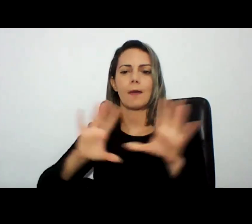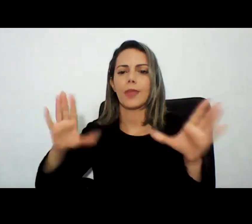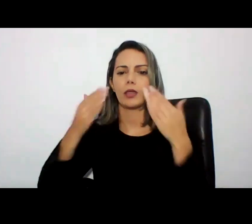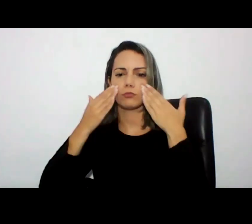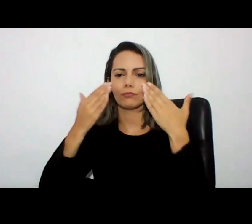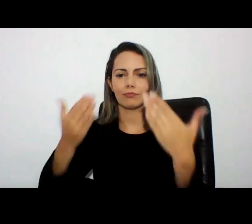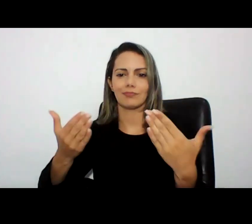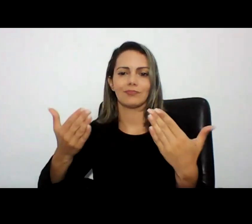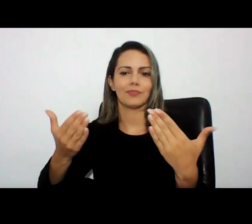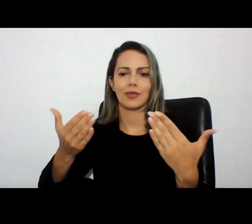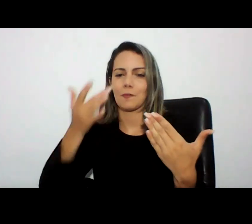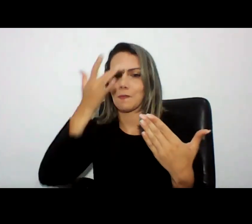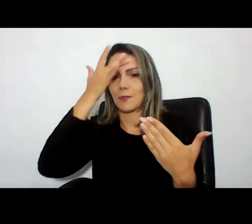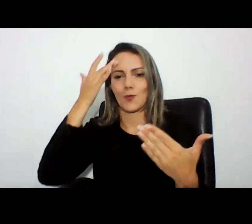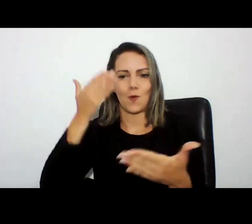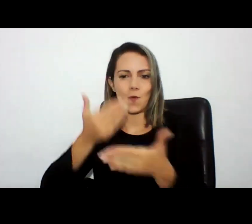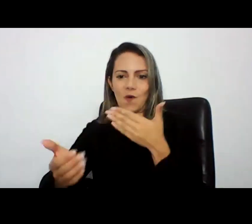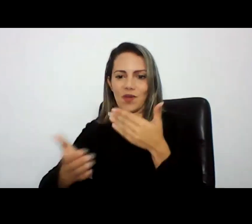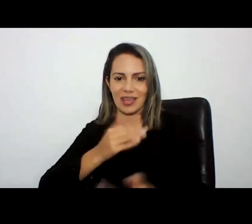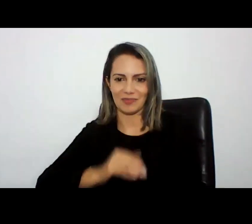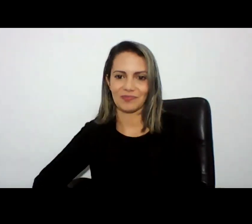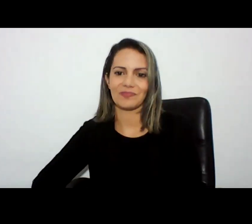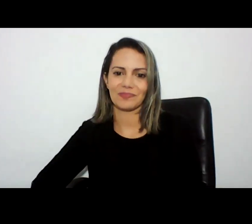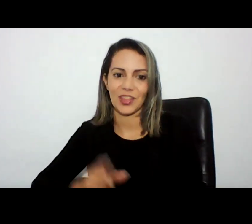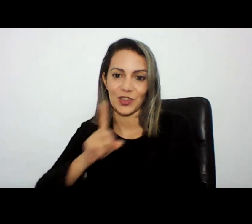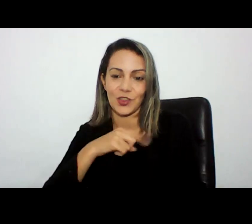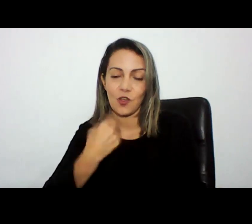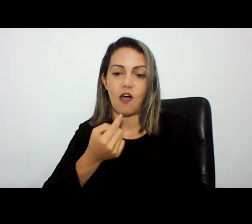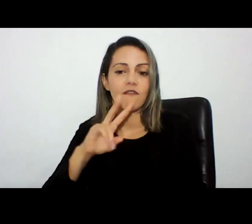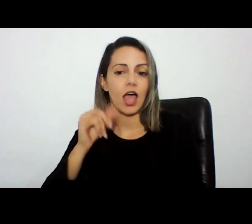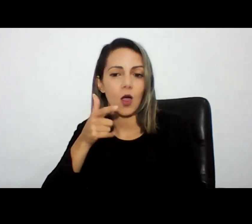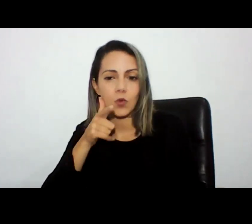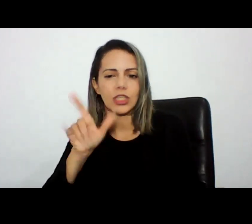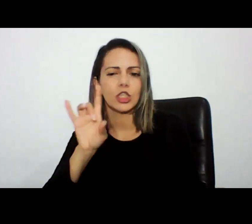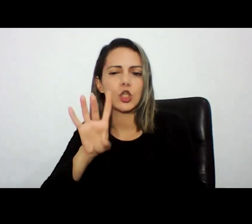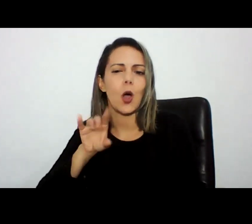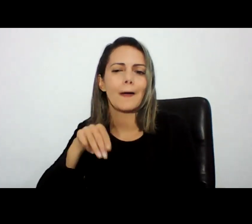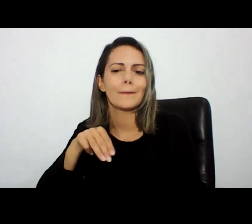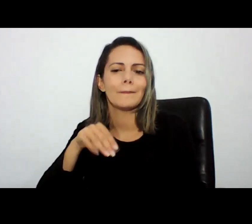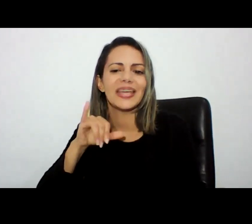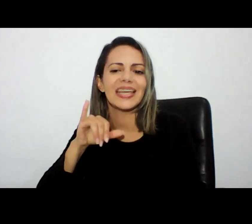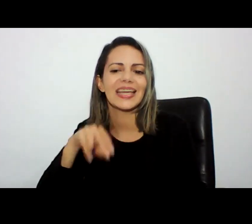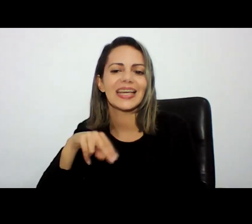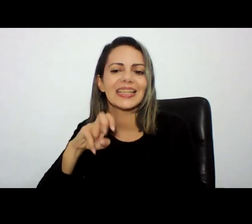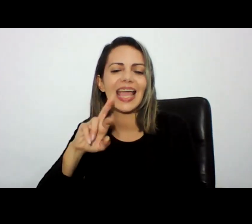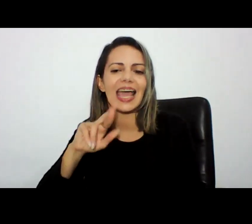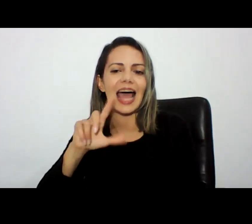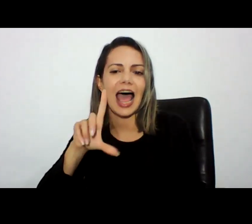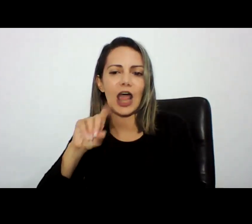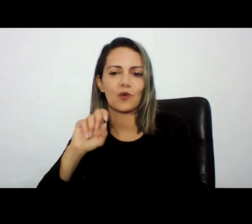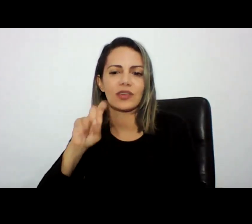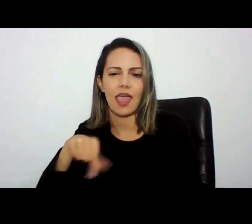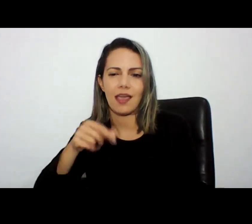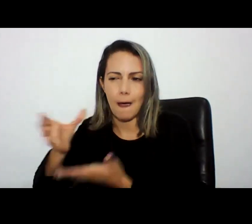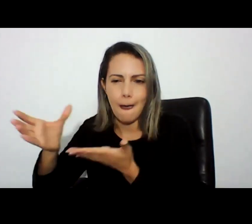que está lá nós só vamos saber minerá-lo né capturá-lo e trabalhá-lo aí seja com o uso